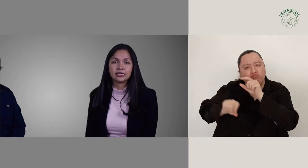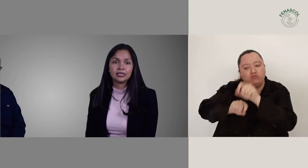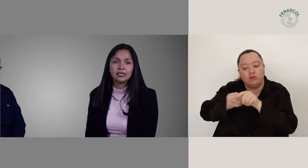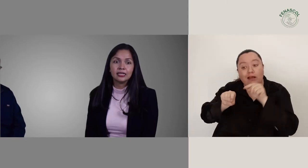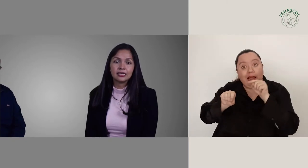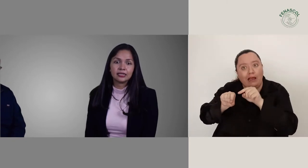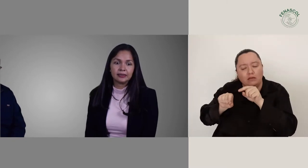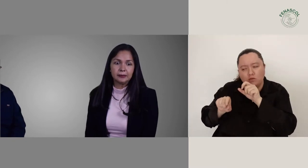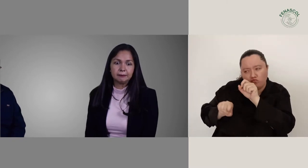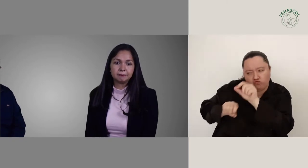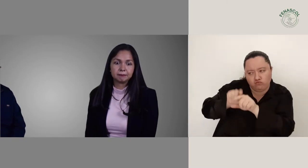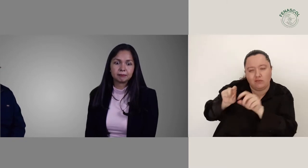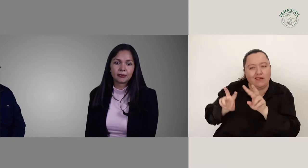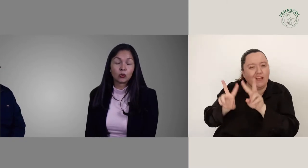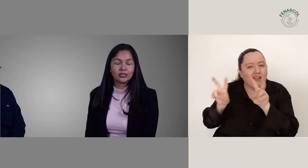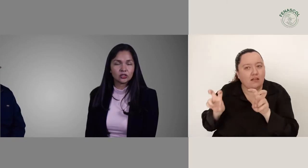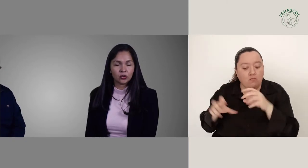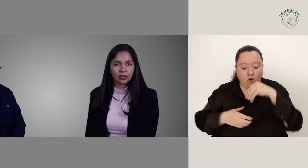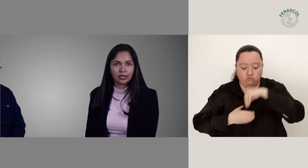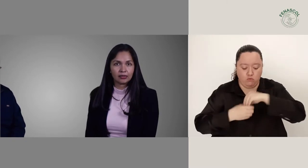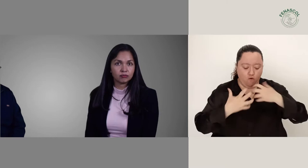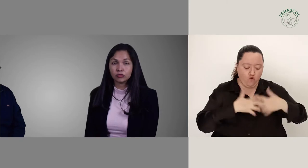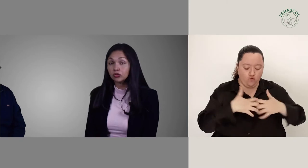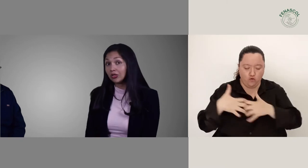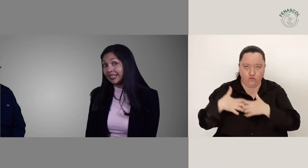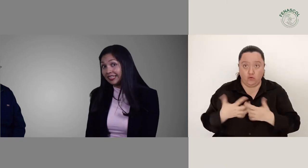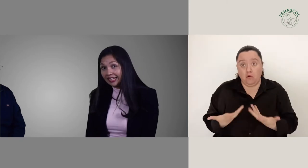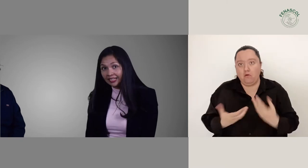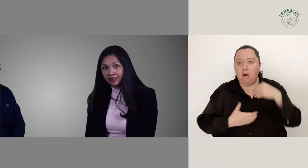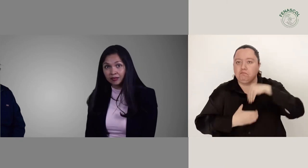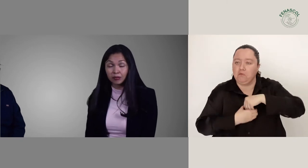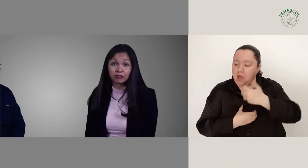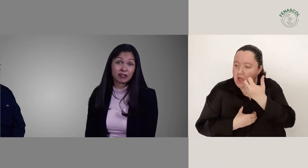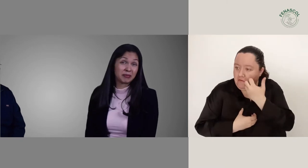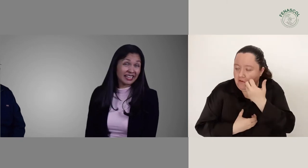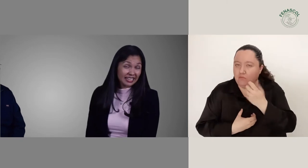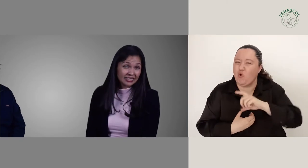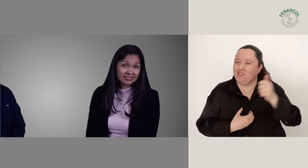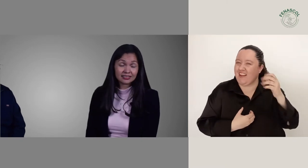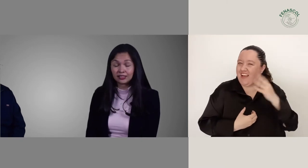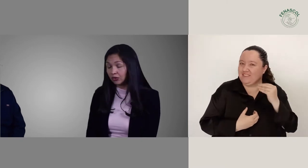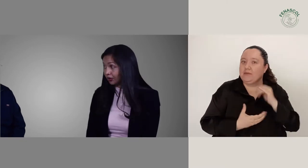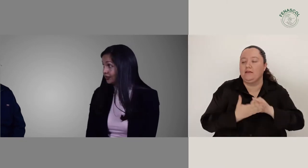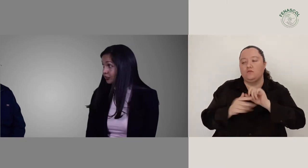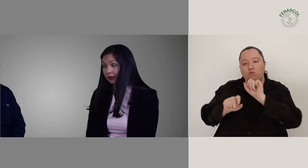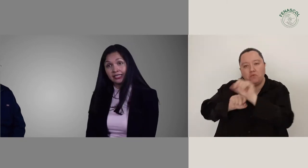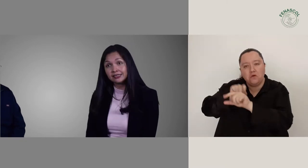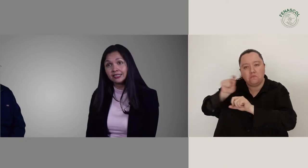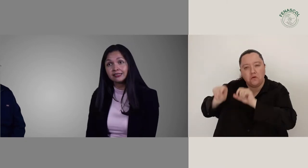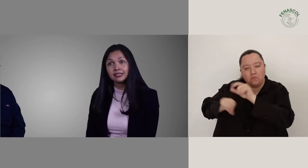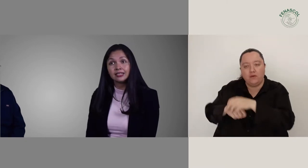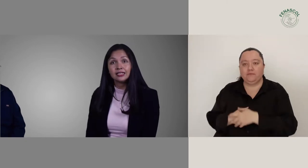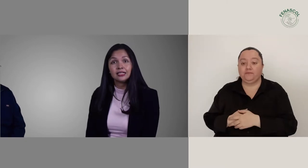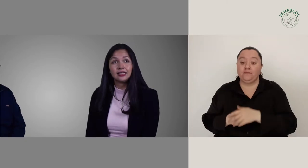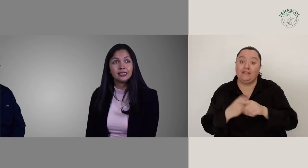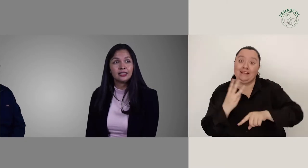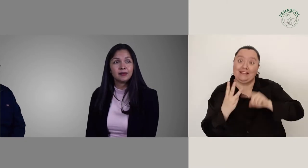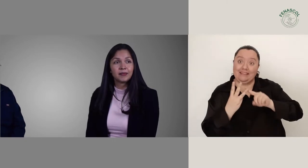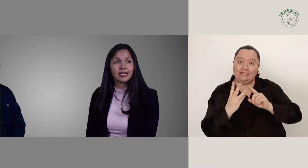cuestionan funcionalidad, enfermedades y otras experiencias. Y en la